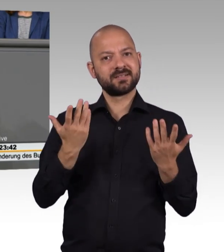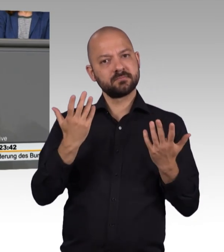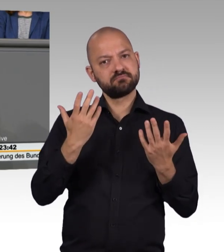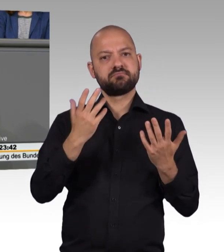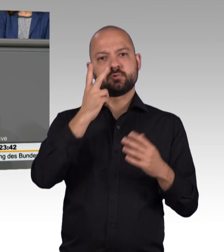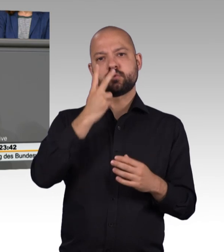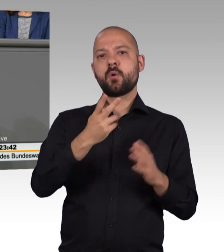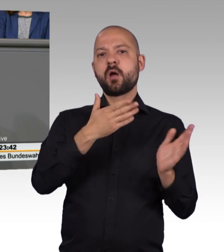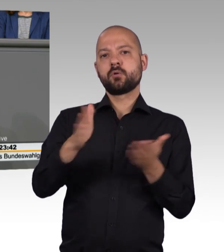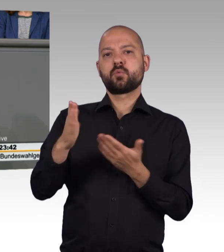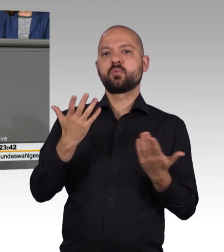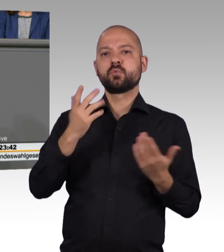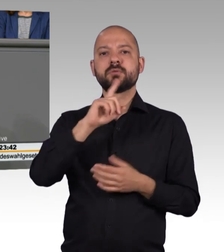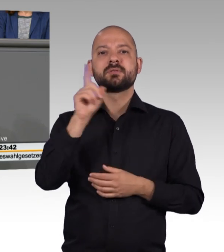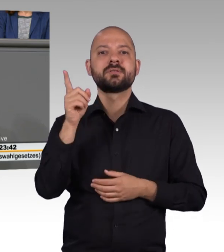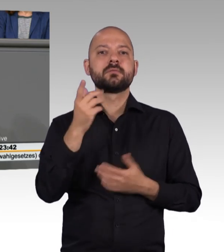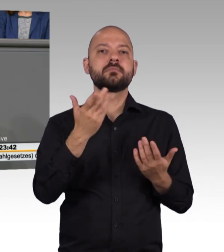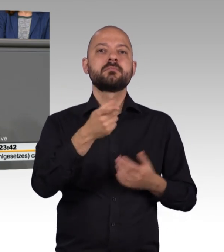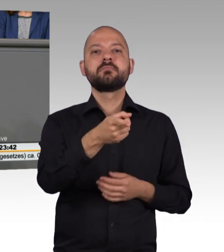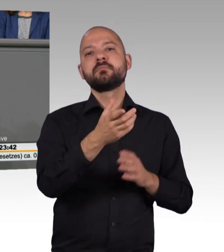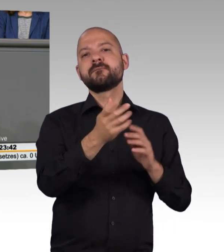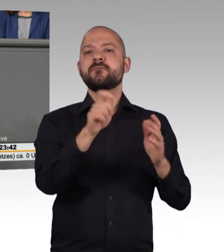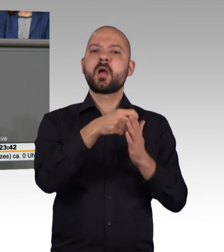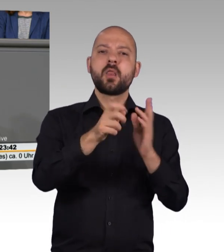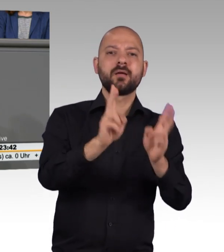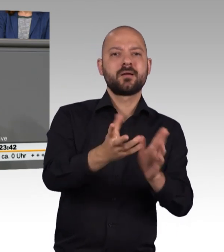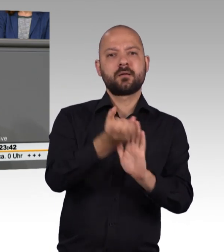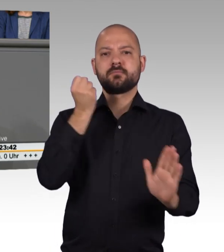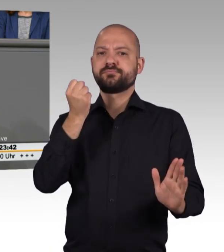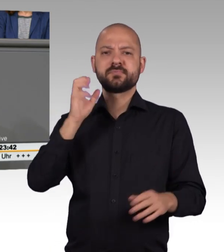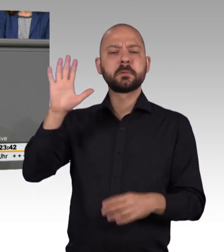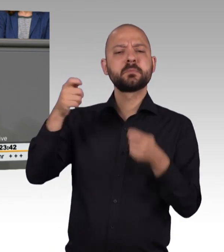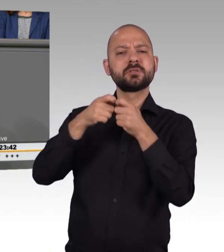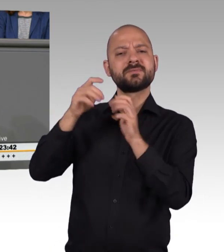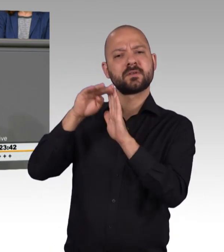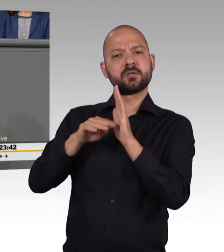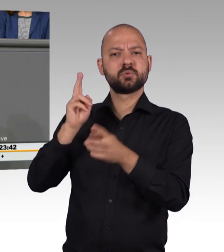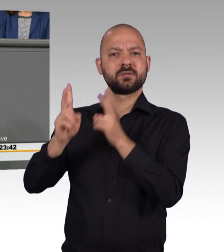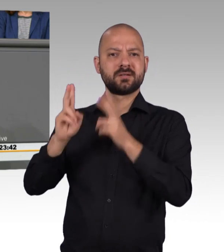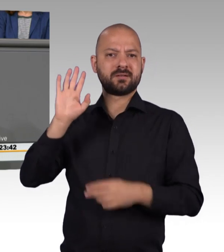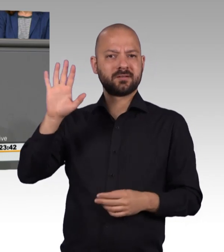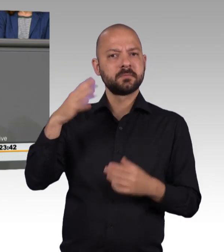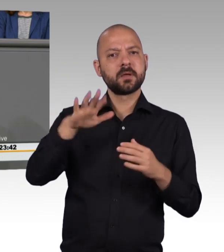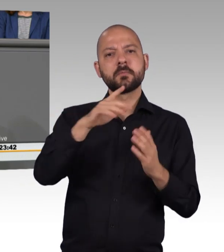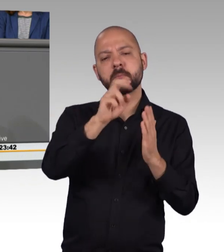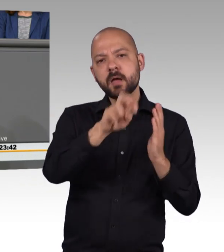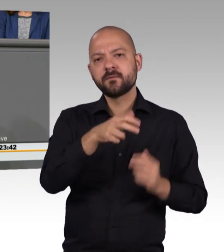sich bringen kann. Die Argumentation des Bundesverfassungsgerichts sowohl zu Paragraph 13 Nummer 2 wie auch zu Nummer 3 Bundeswahlgesetz